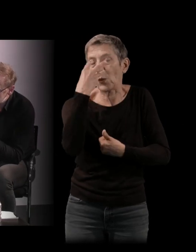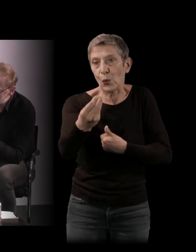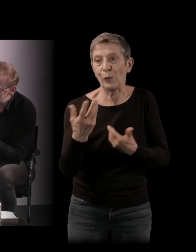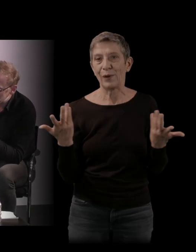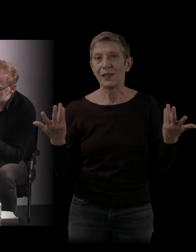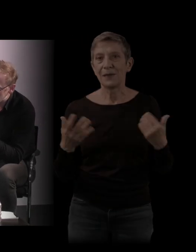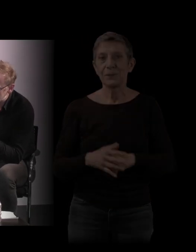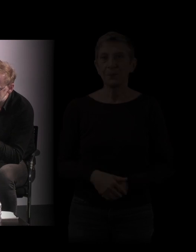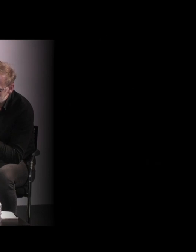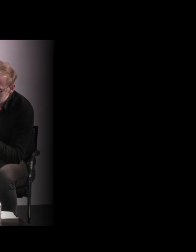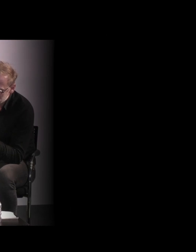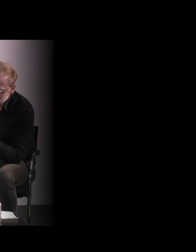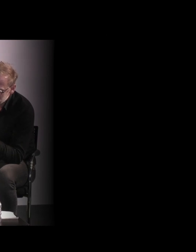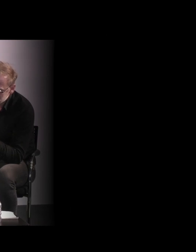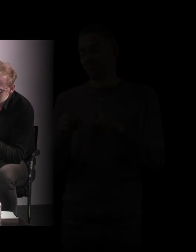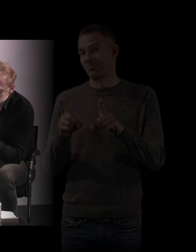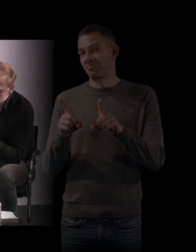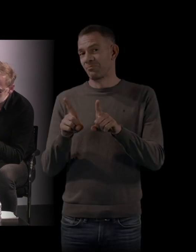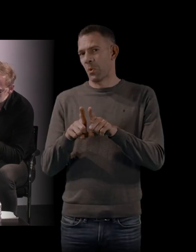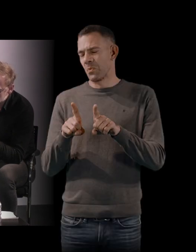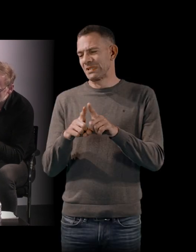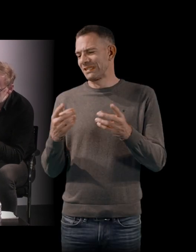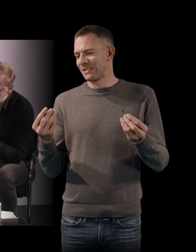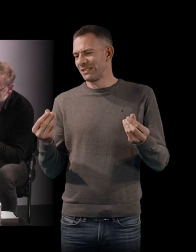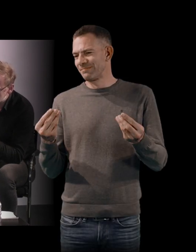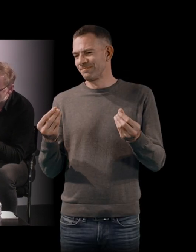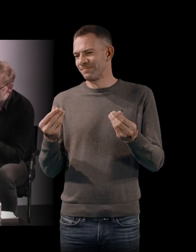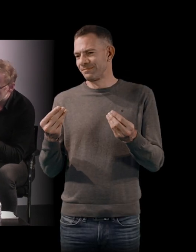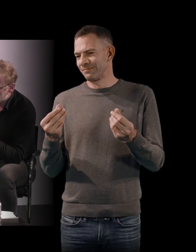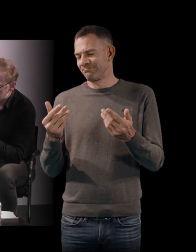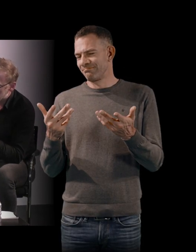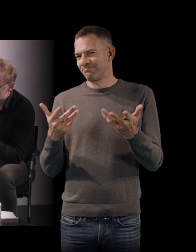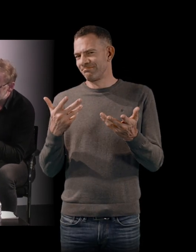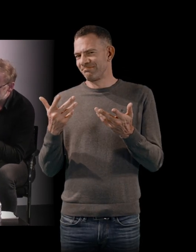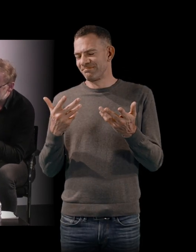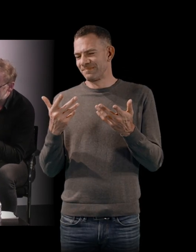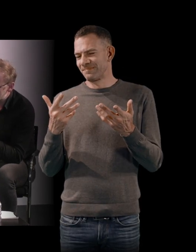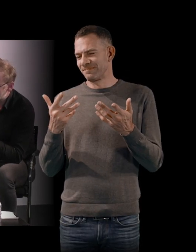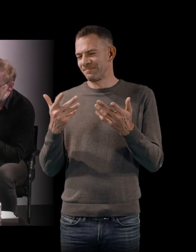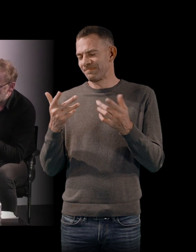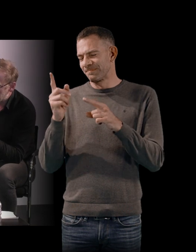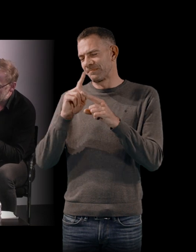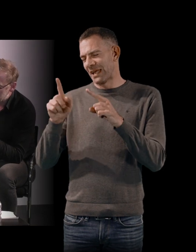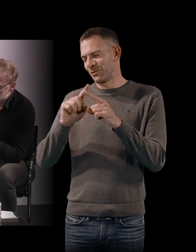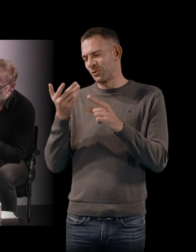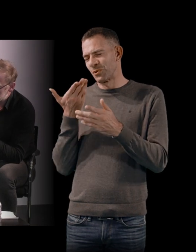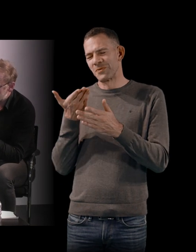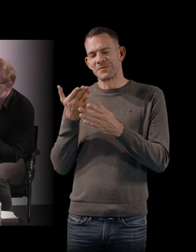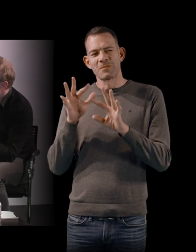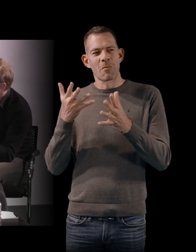temps, c'est vrai qu'il y a quelque chose qui se joue, finalement, sur la postérité,